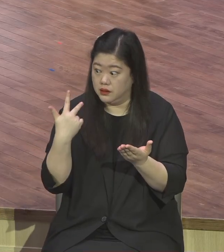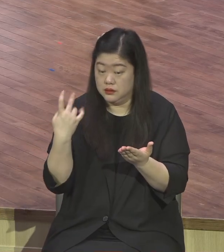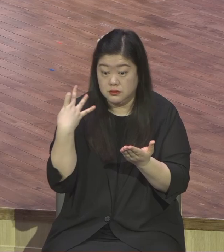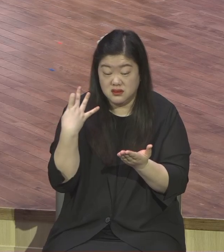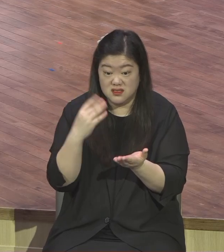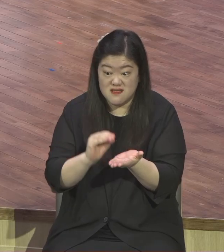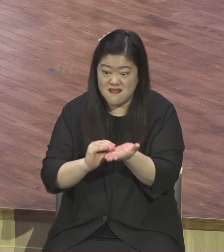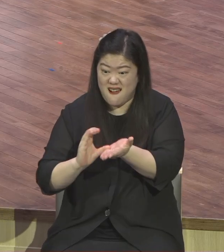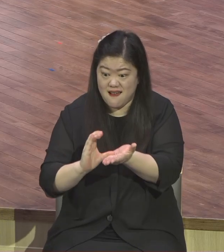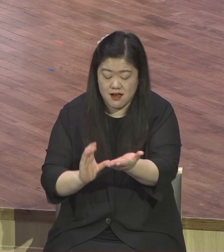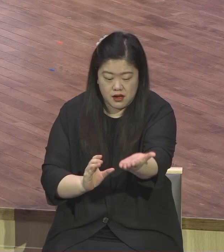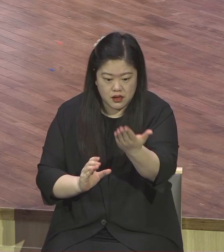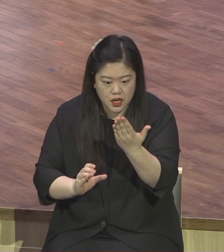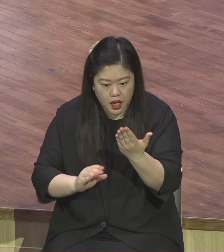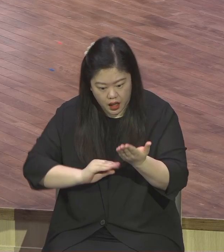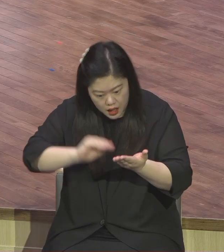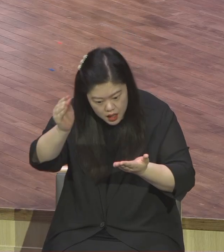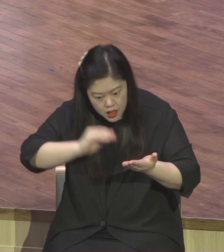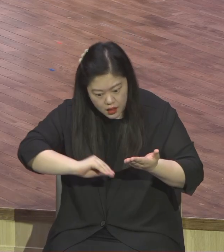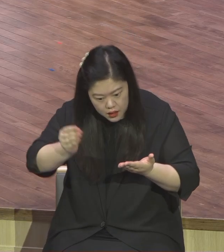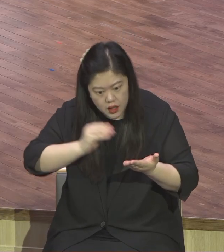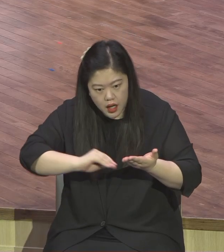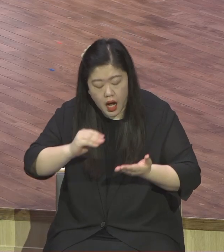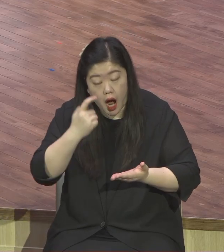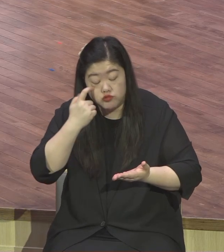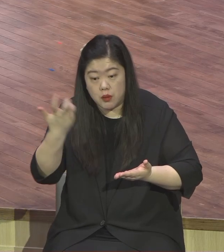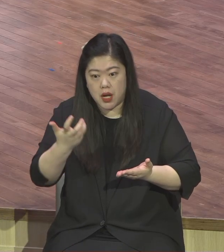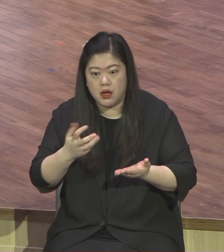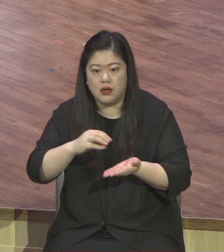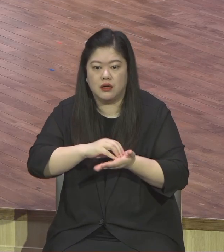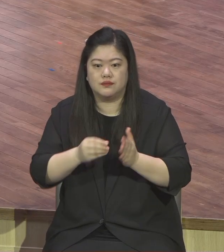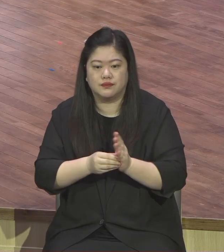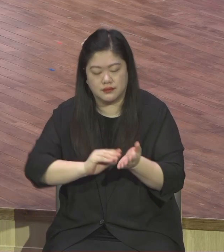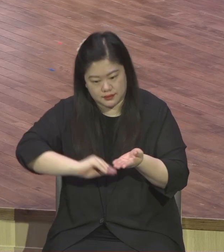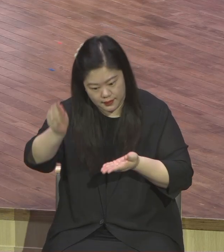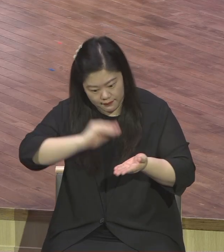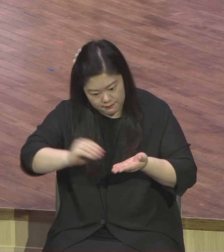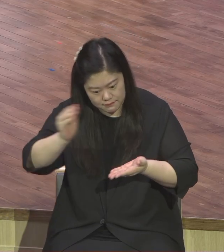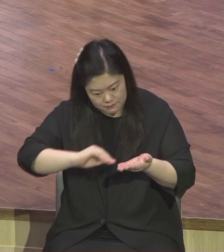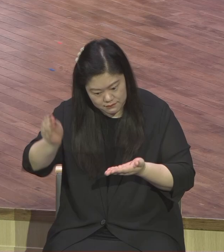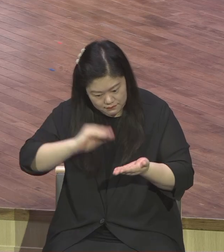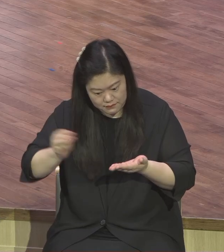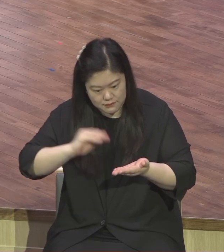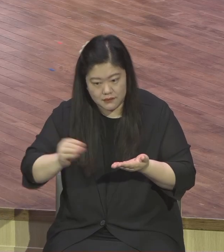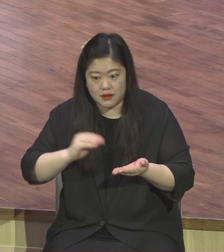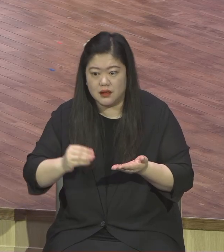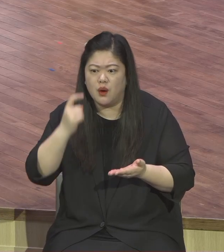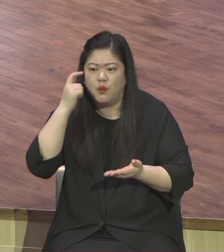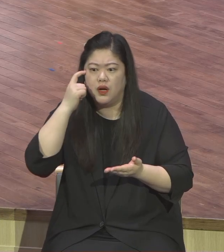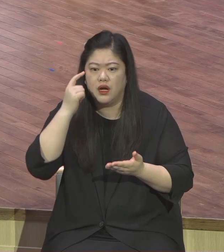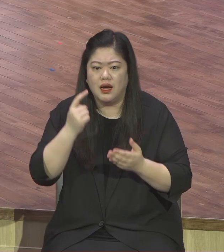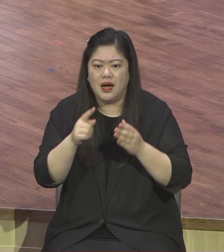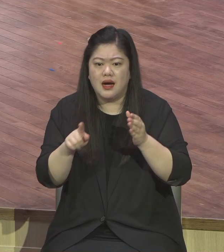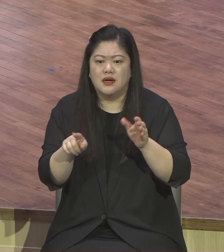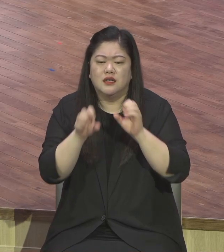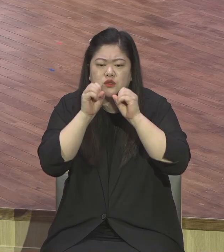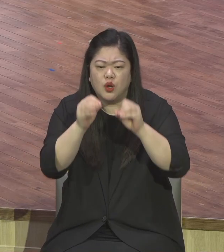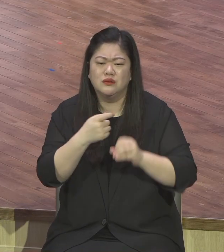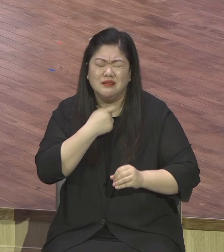그야말로 창세기 3장 속에서 허적거리고 고통당하는 그 많은 용원들을 찾아가서 보험을 증가해서